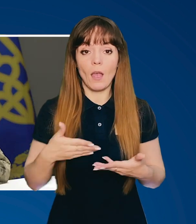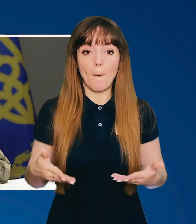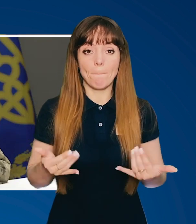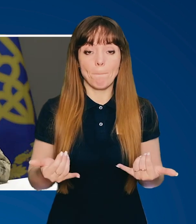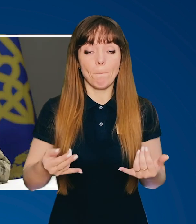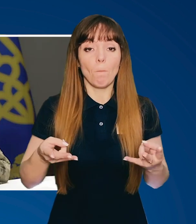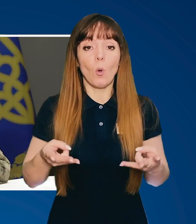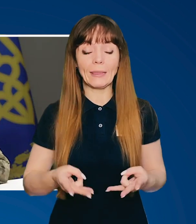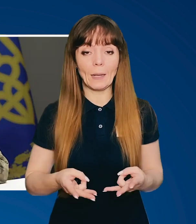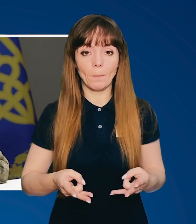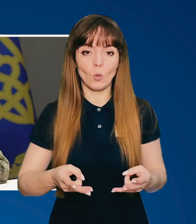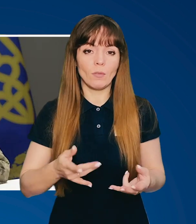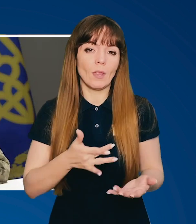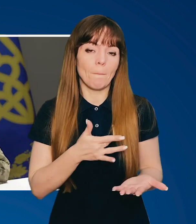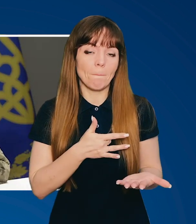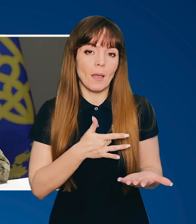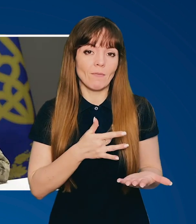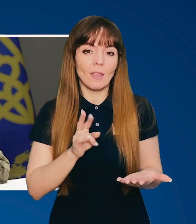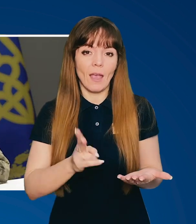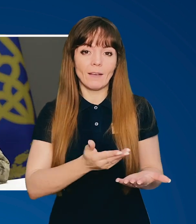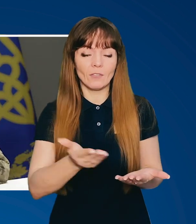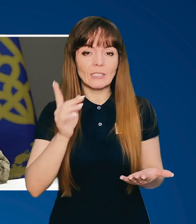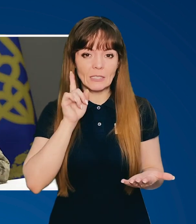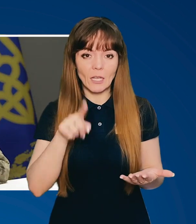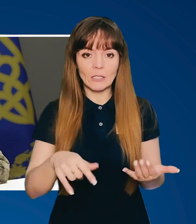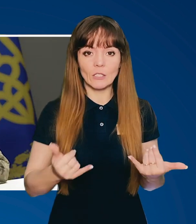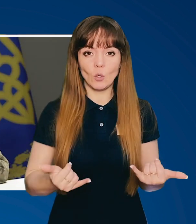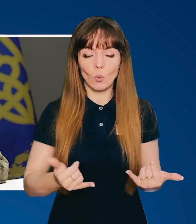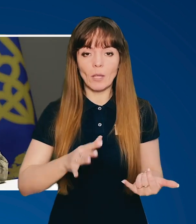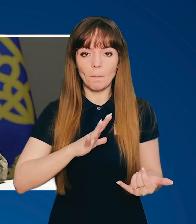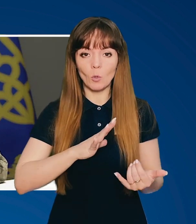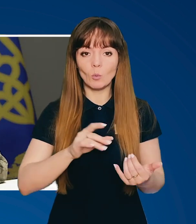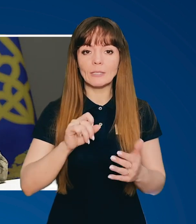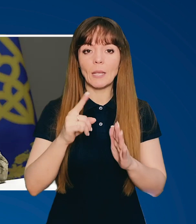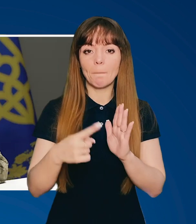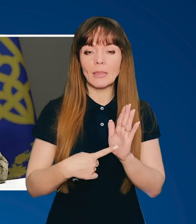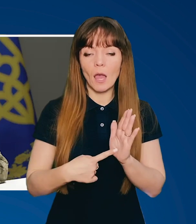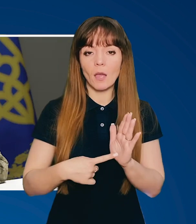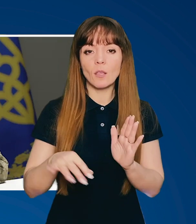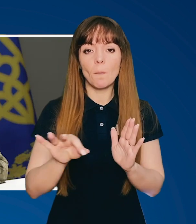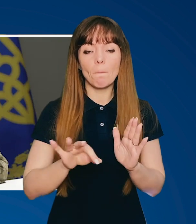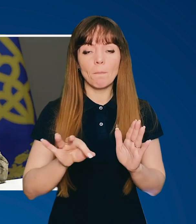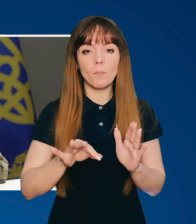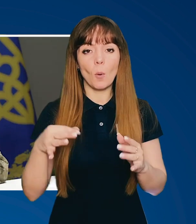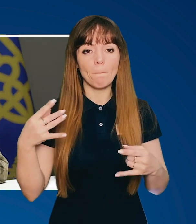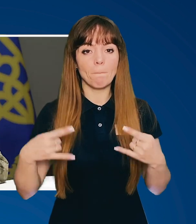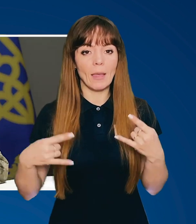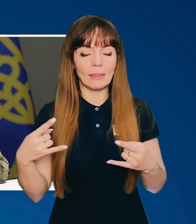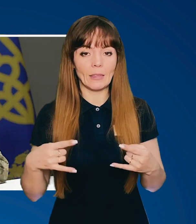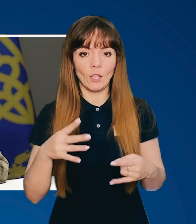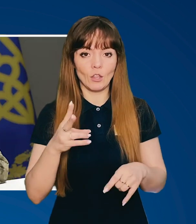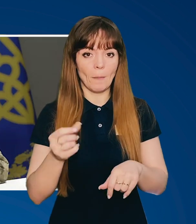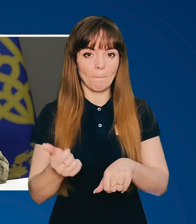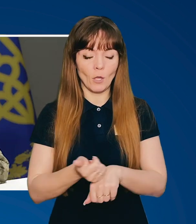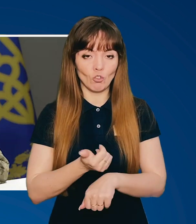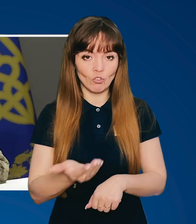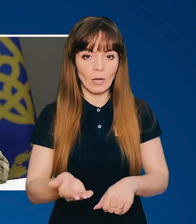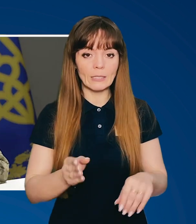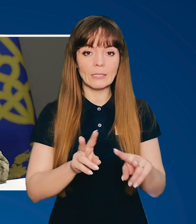нам потрібно, напевне, як ви знаєте, сьогодні було запитання про медіа не перший раз.